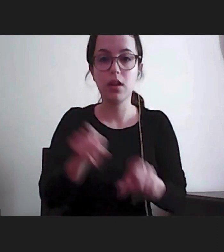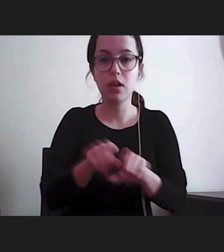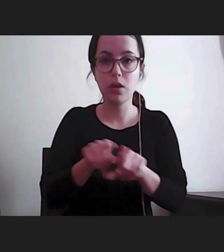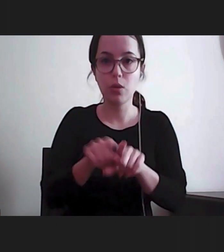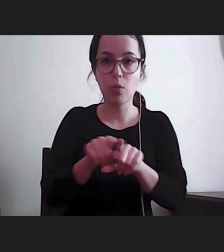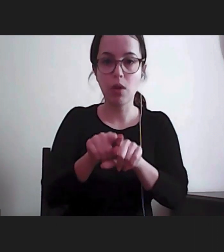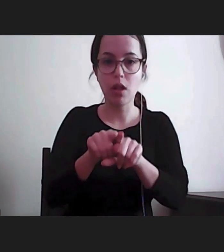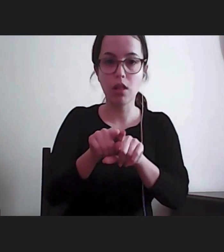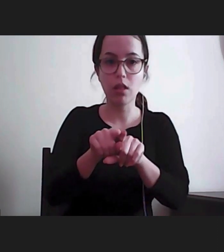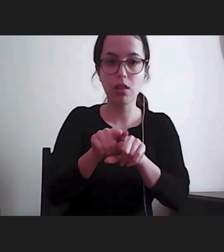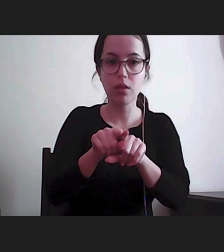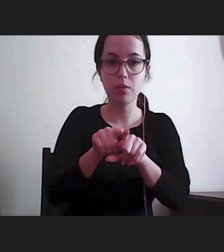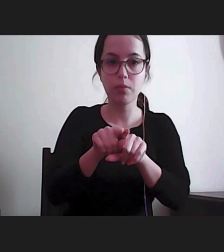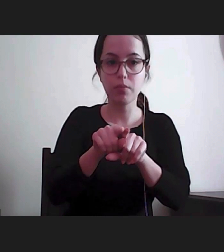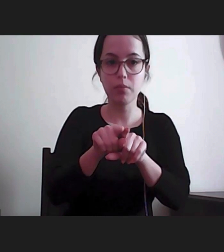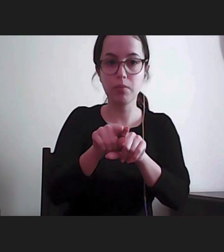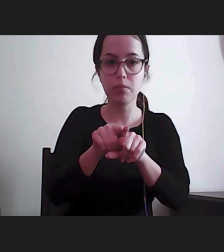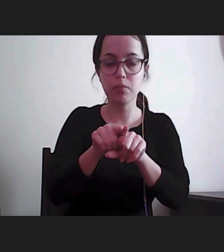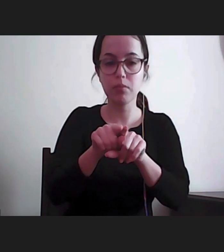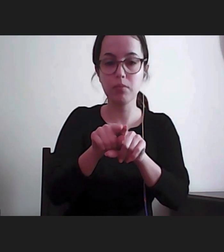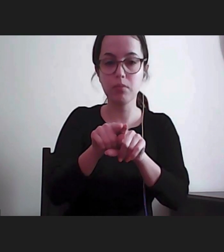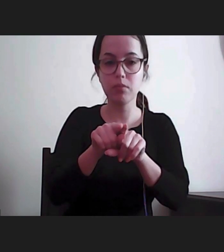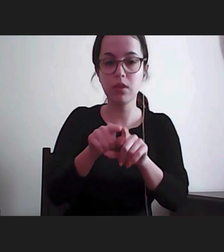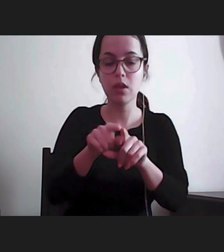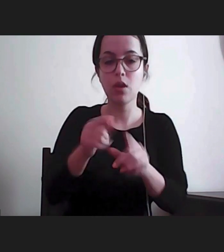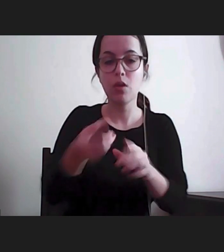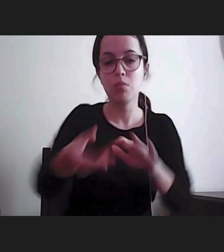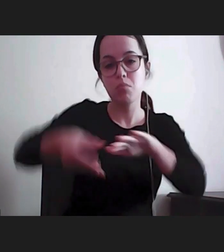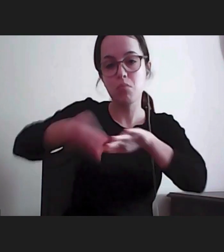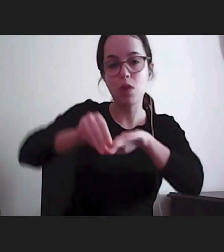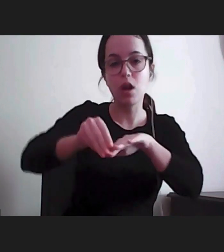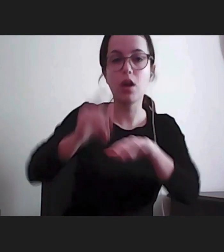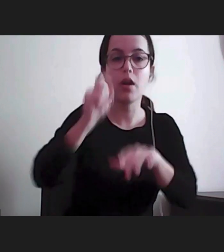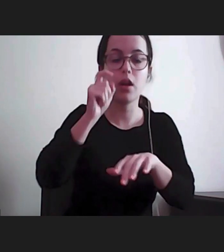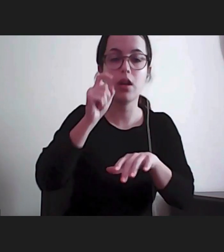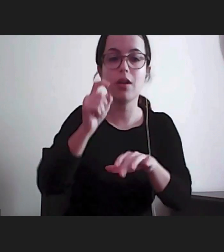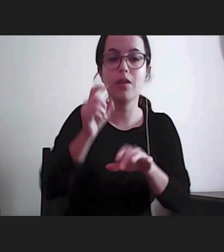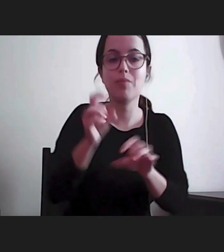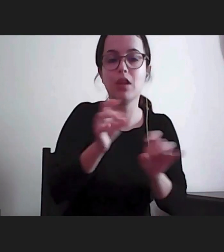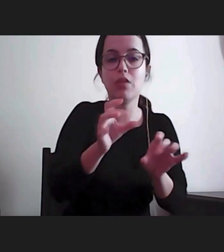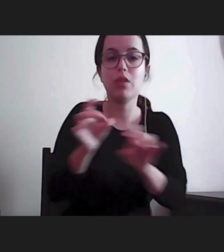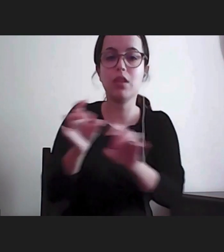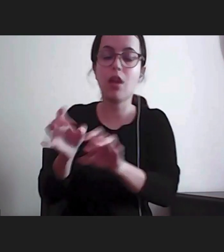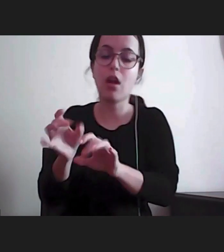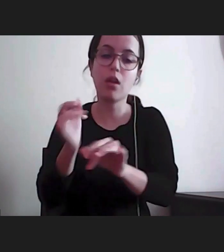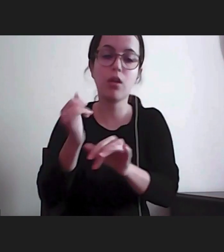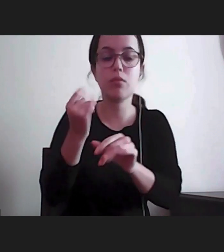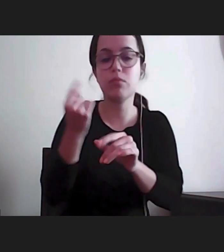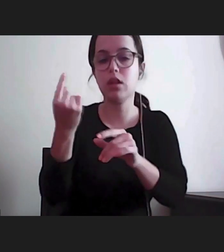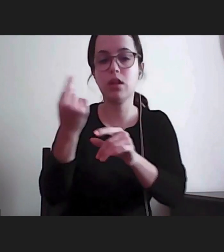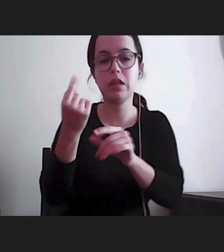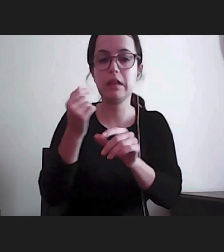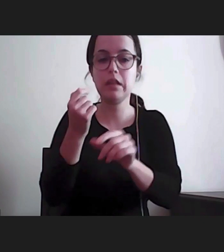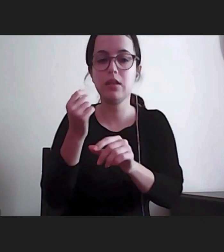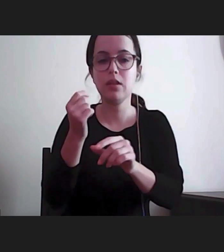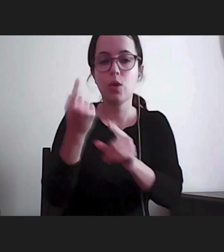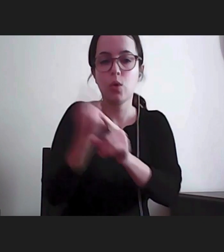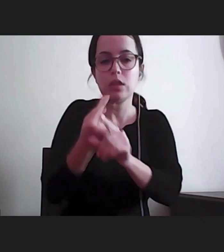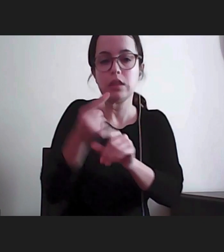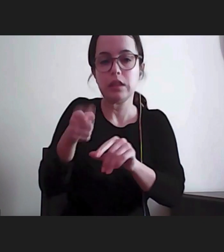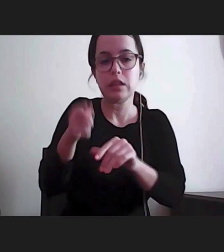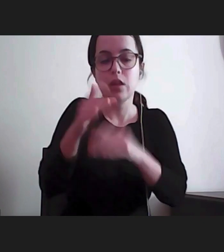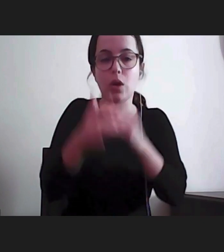de Prevenção. Não é assim noutros países. Há países em que são